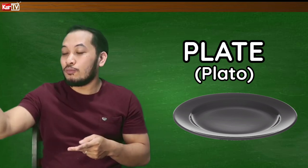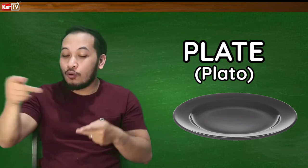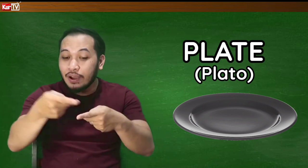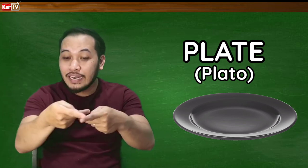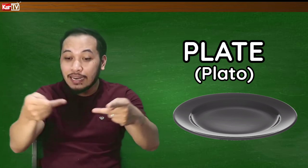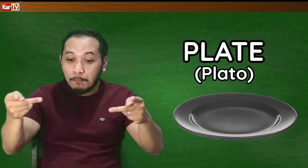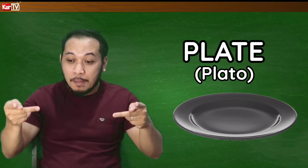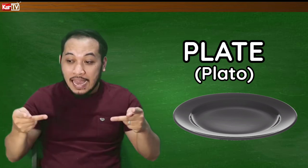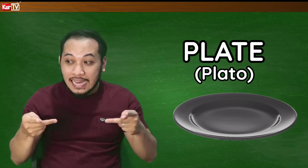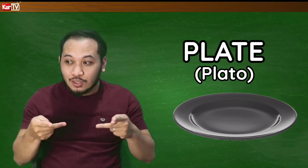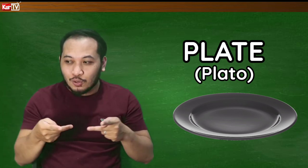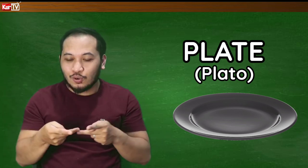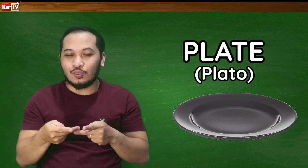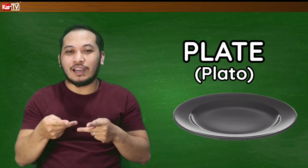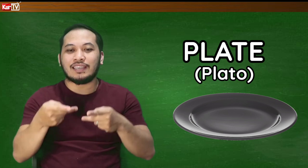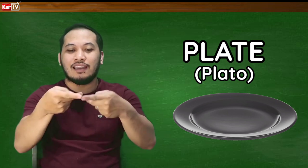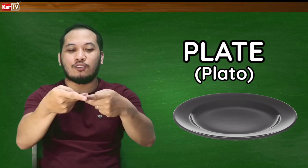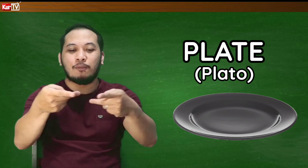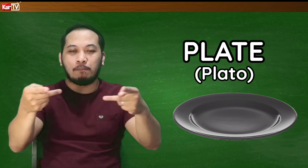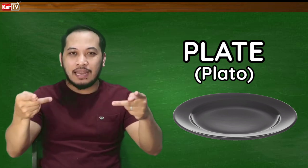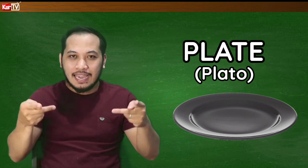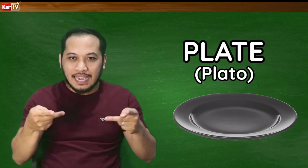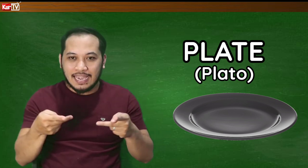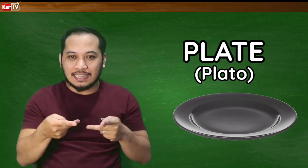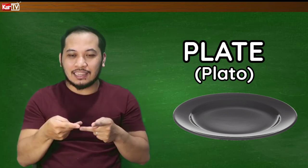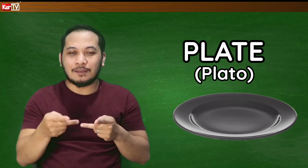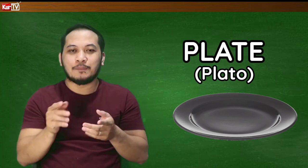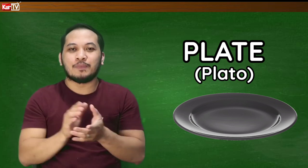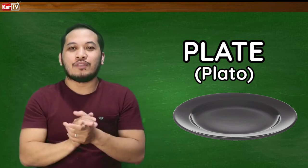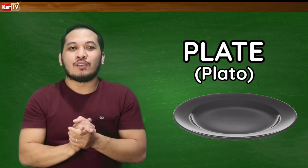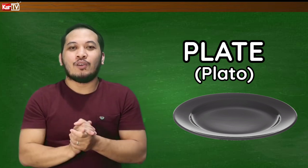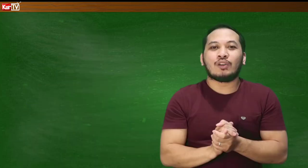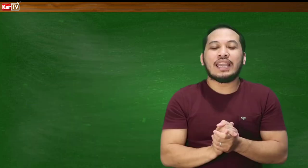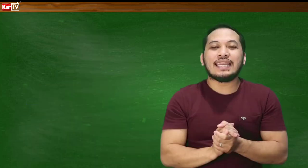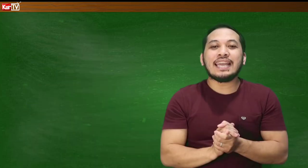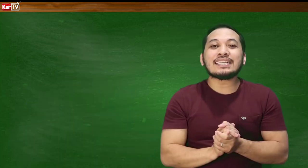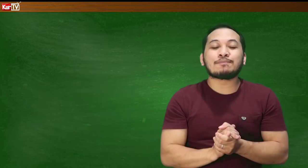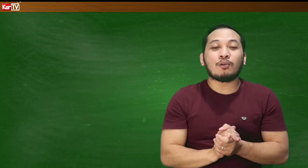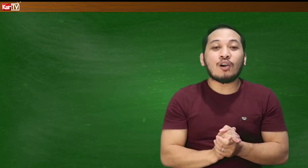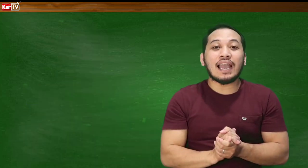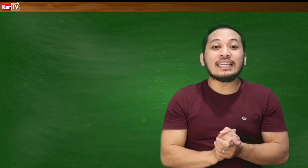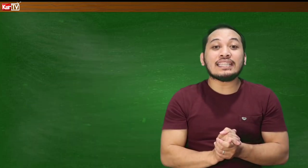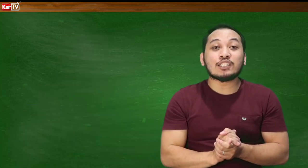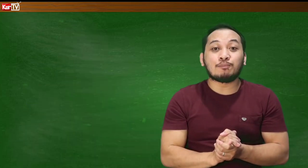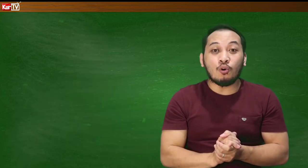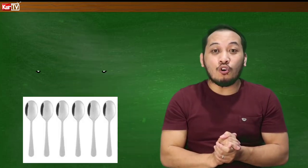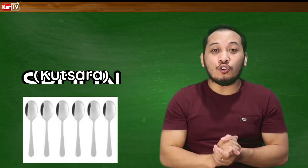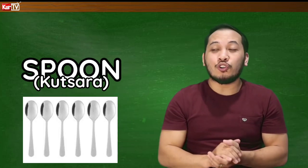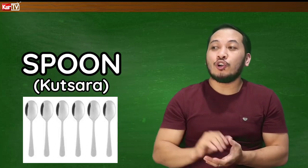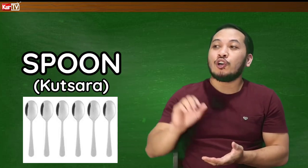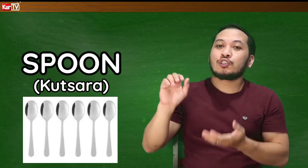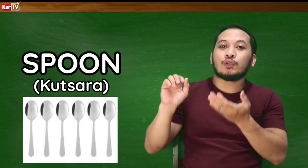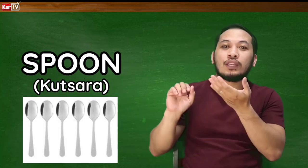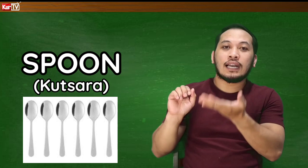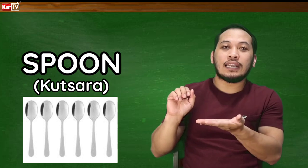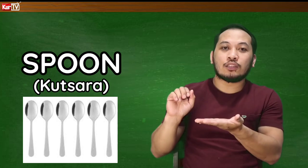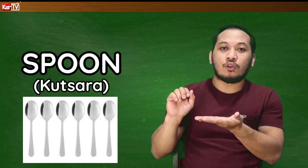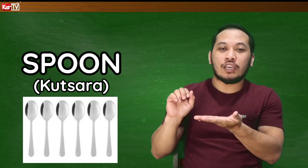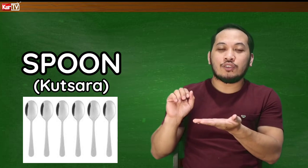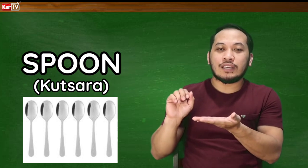kumuha na ng plato. Ayan, oh, plate. Okay, next po, ay spoon. So, nakaganit tong inyong